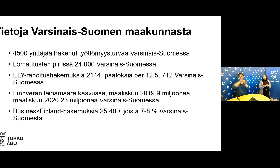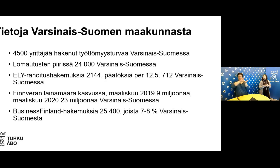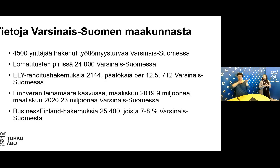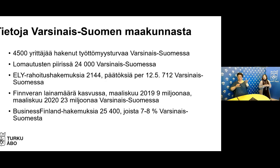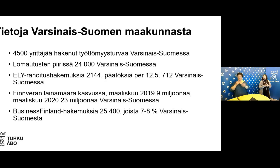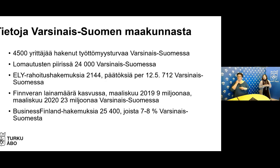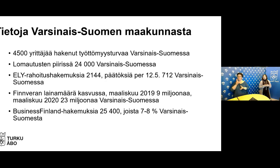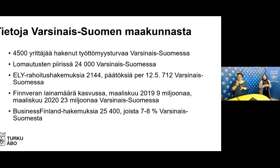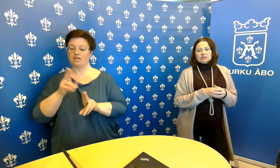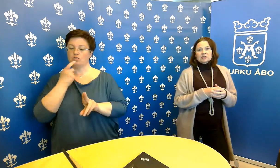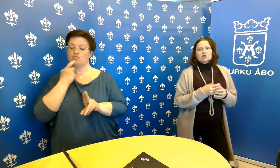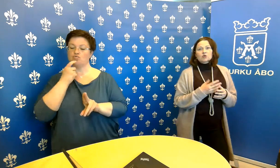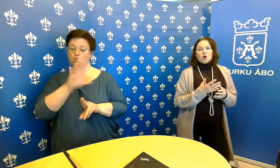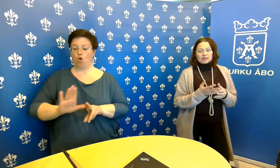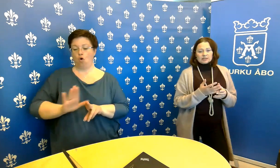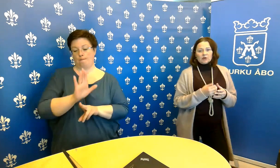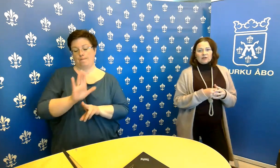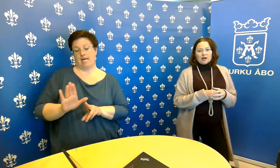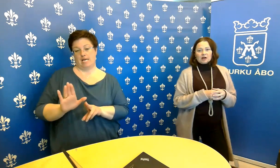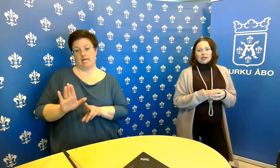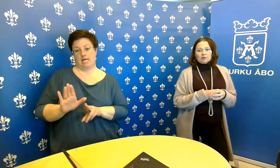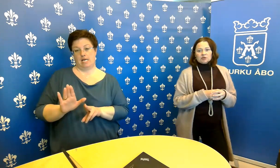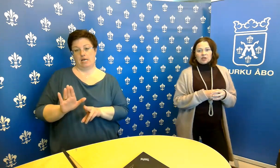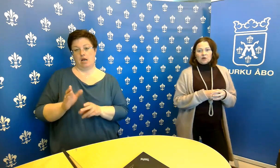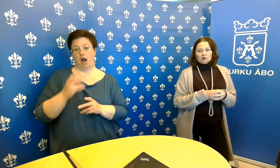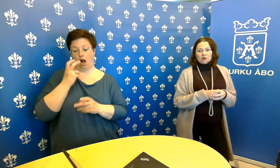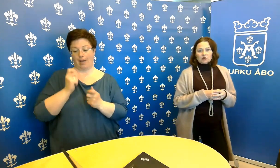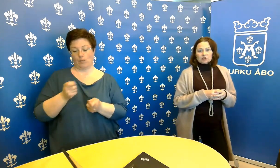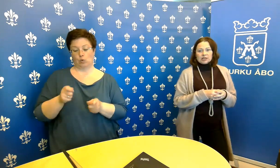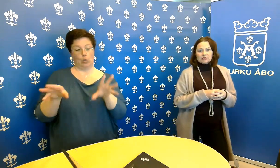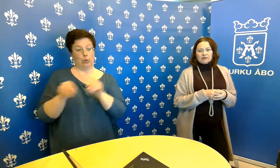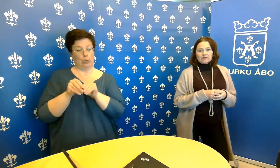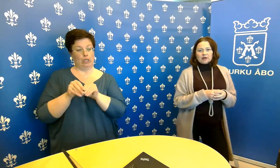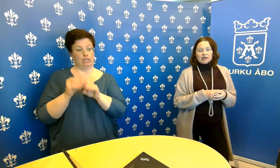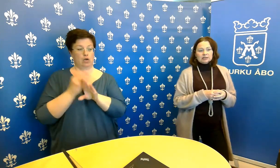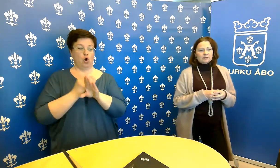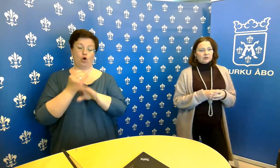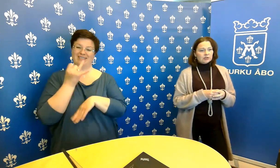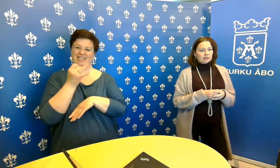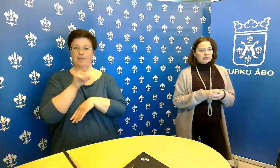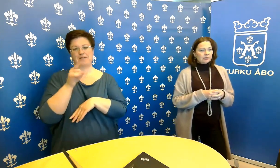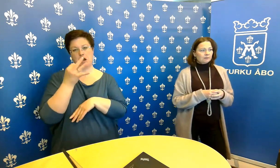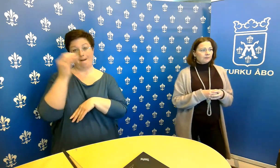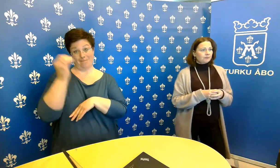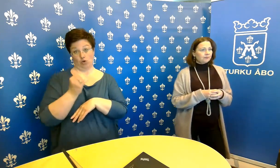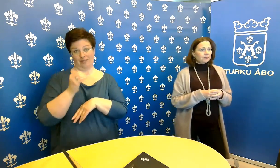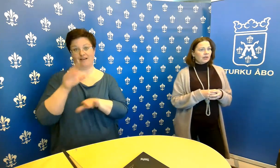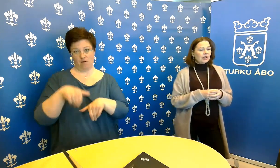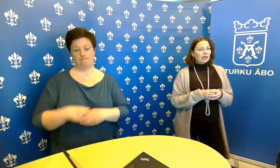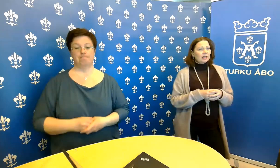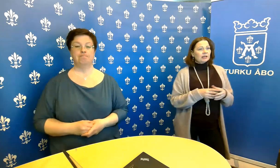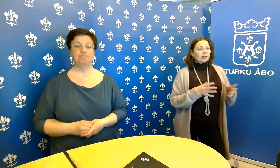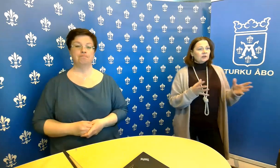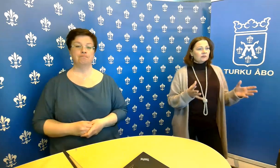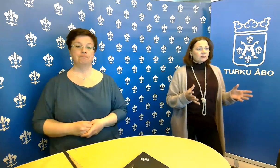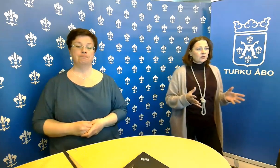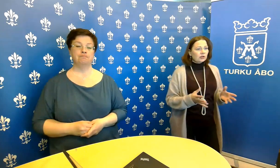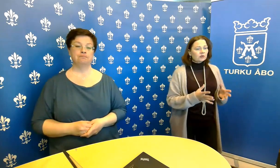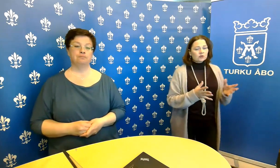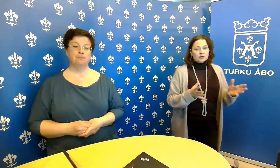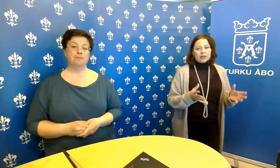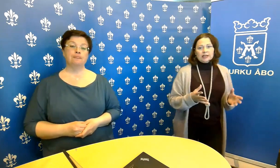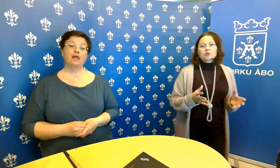-Suomesta olevia hakemuksia ollut noin 7-8 prosenttia. Tähän